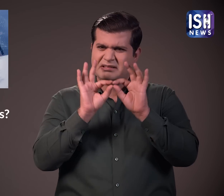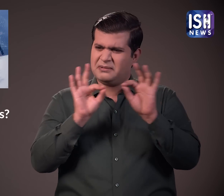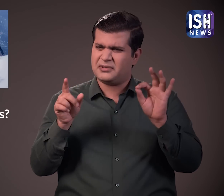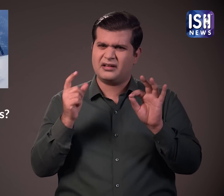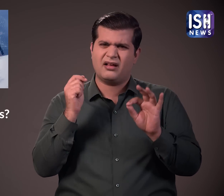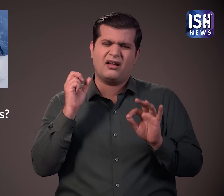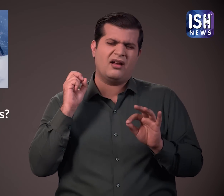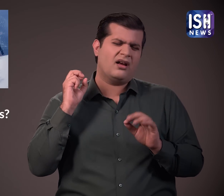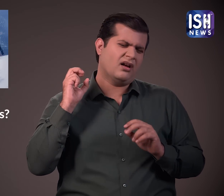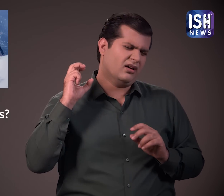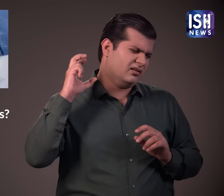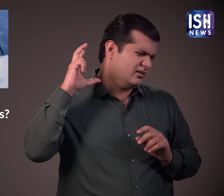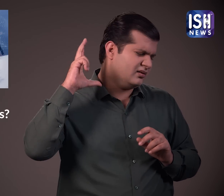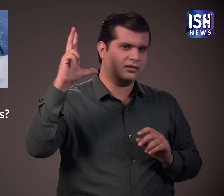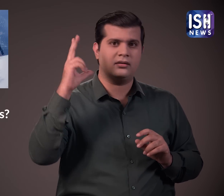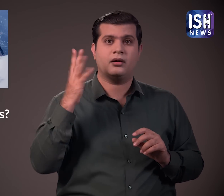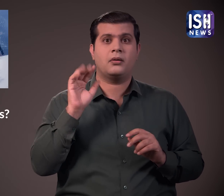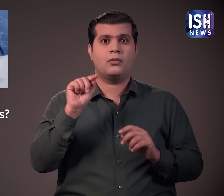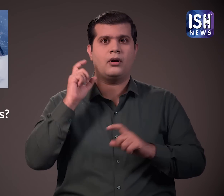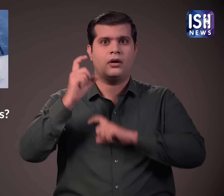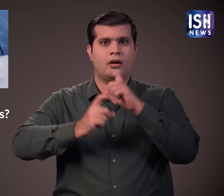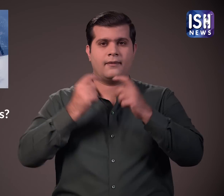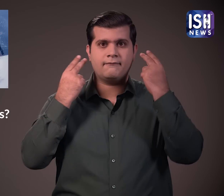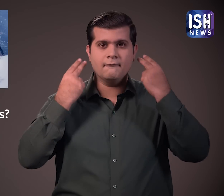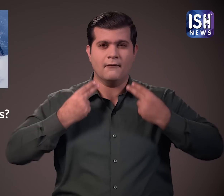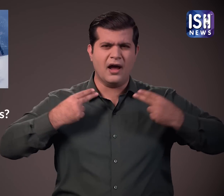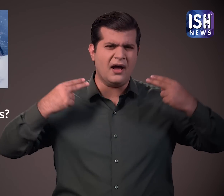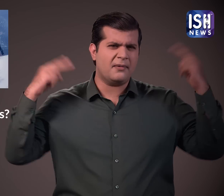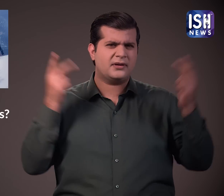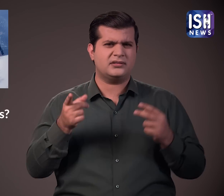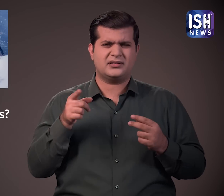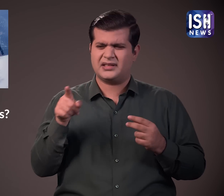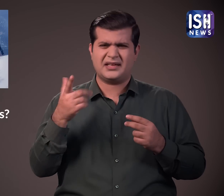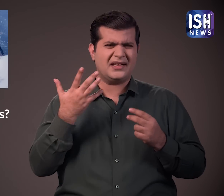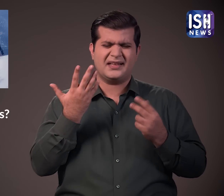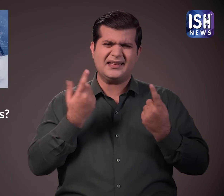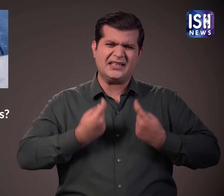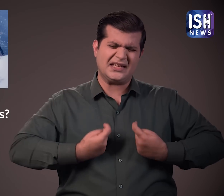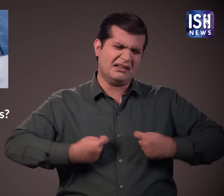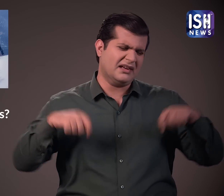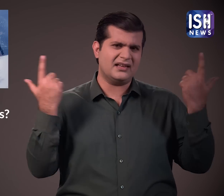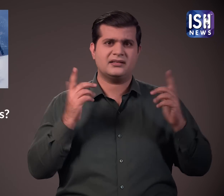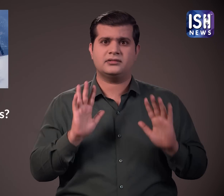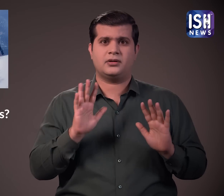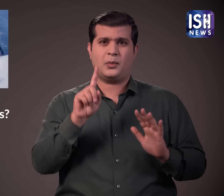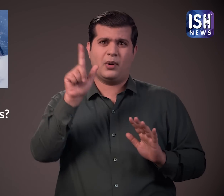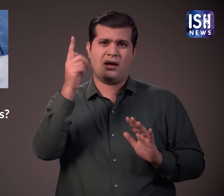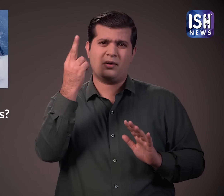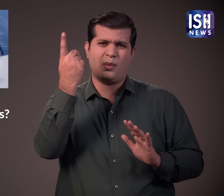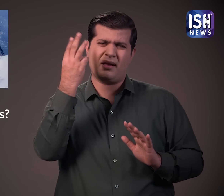लक्जरी ब्रैंड की प्रसिद्धी के कारण अत्याधिक होती हैं एक साधारन प्रैंडेट